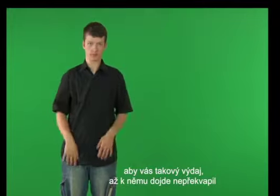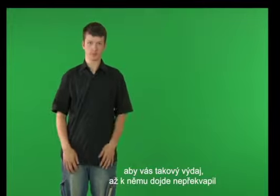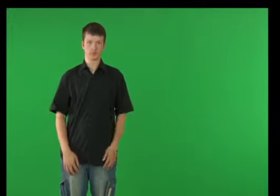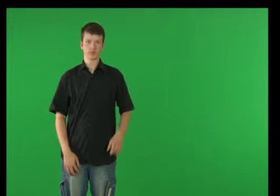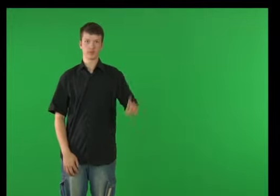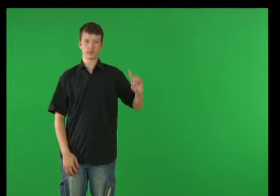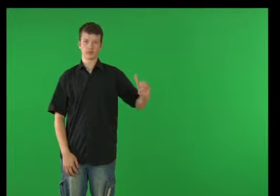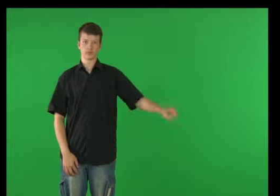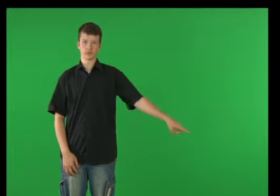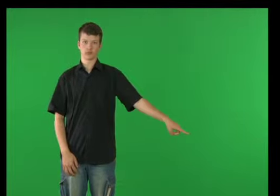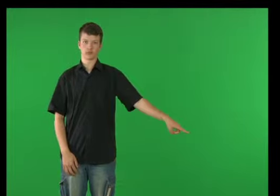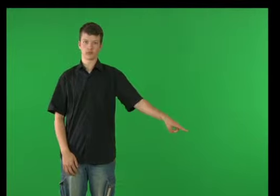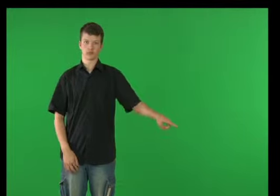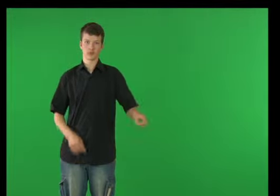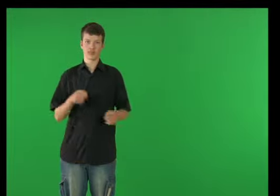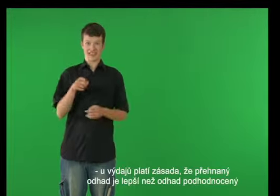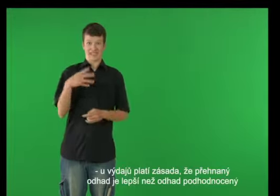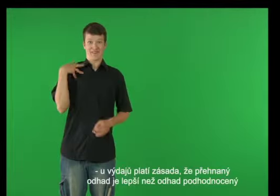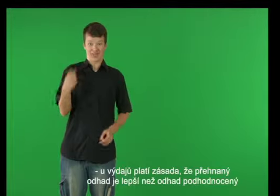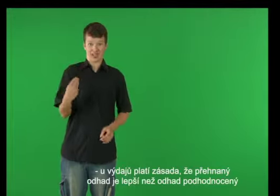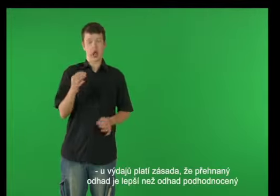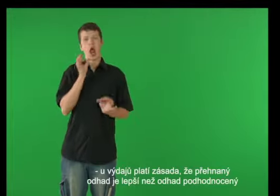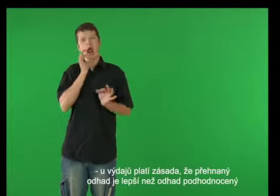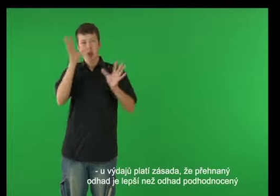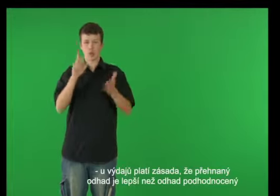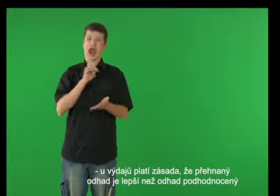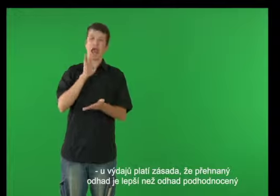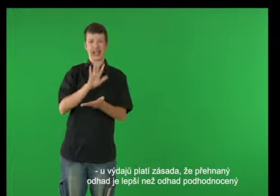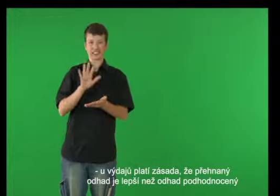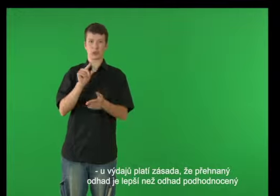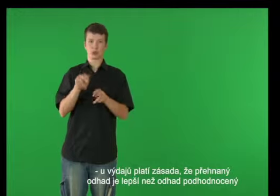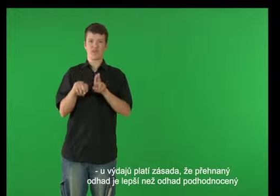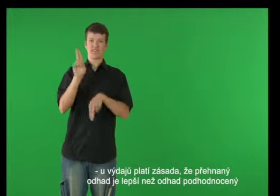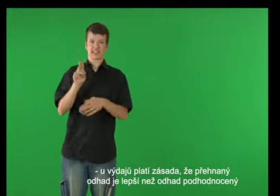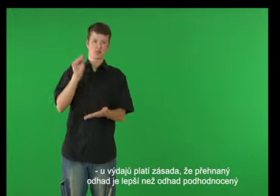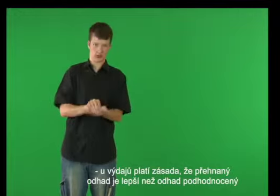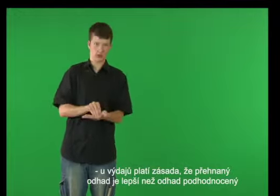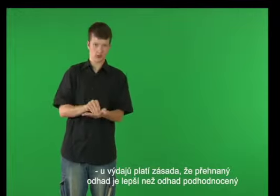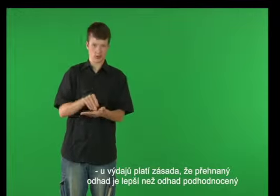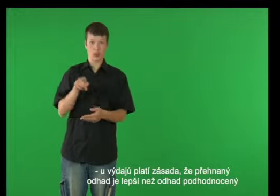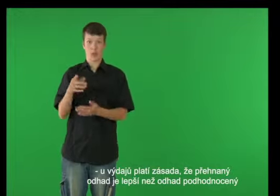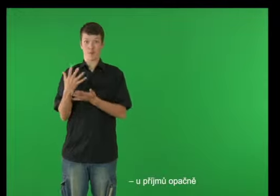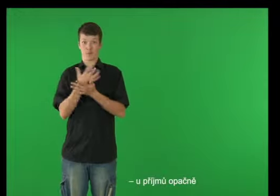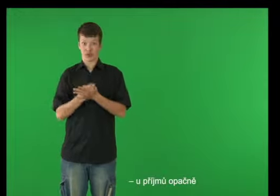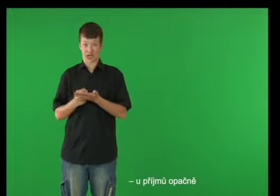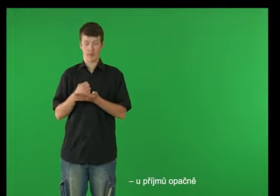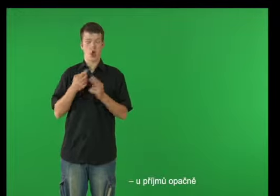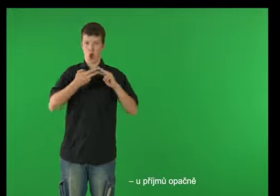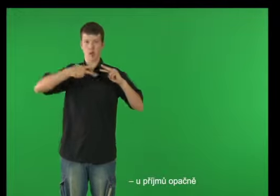výdajů, aby vás takový výdaj až k těmu dojde nepřehvapit. U výdajů platí zásada, že přehraný odhád je lepší než